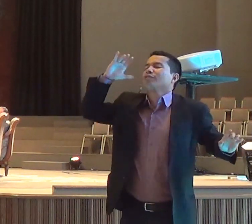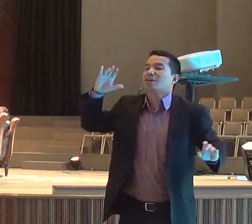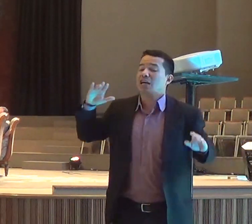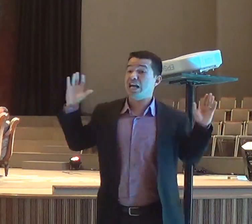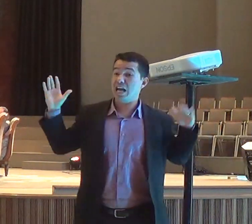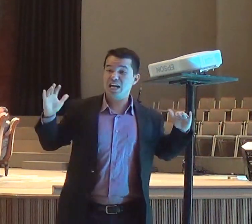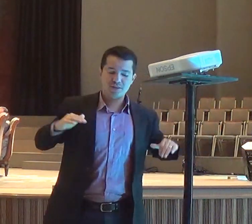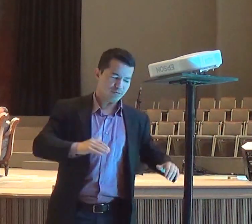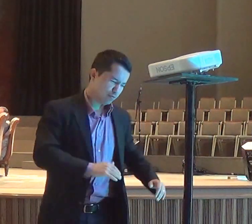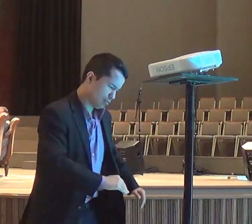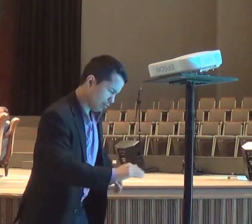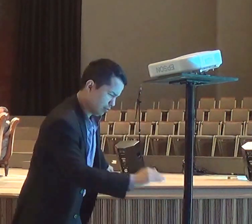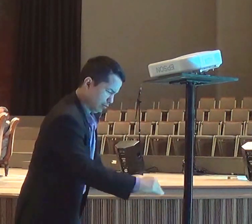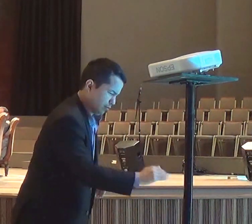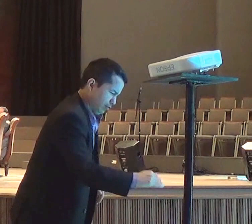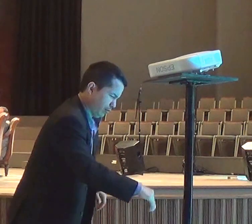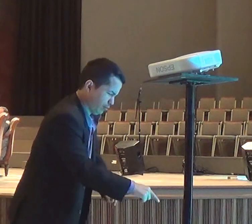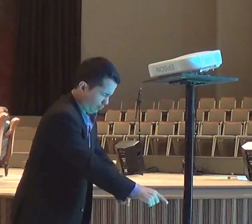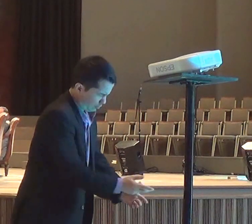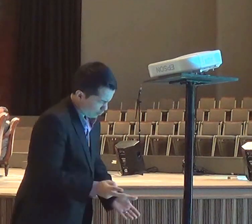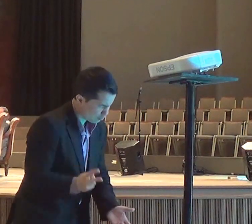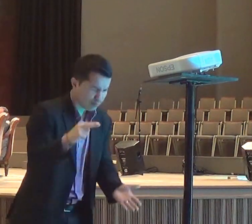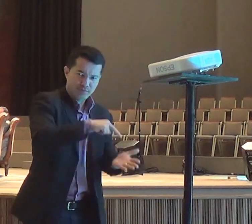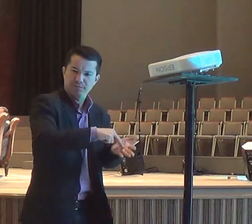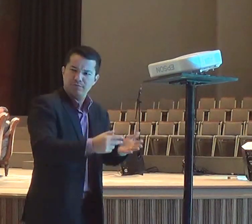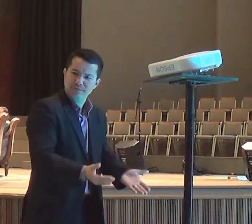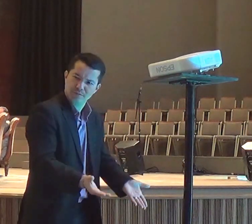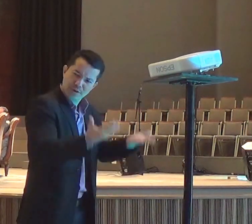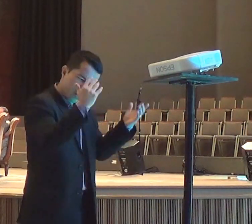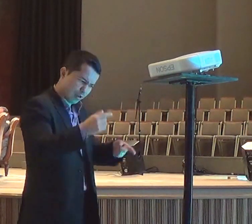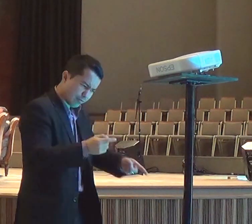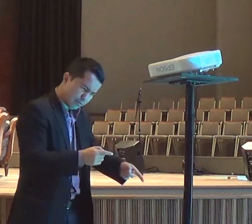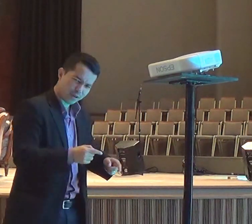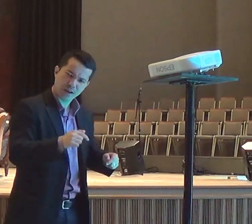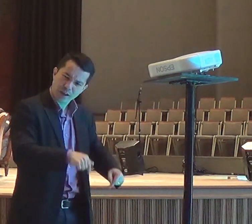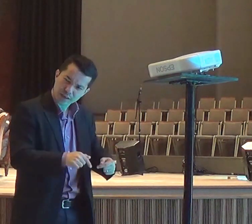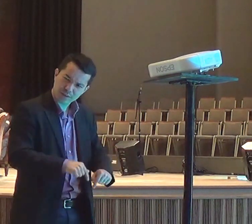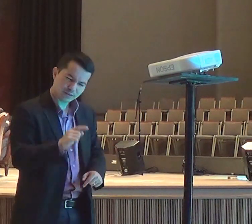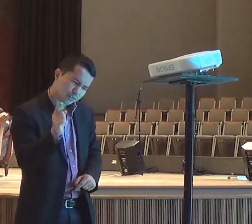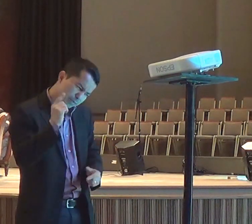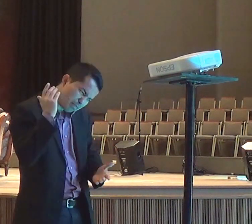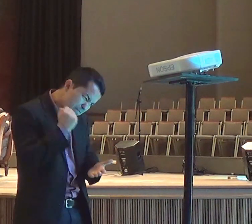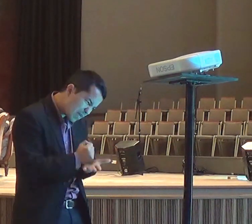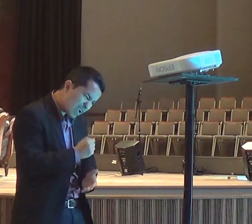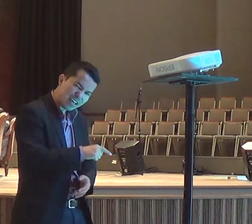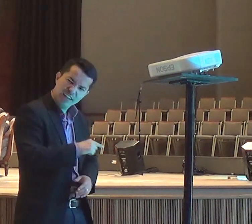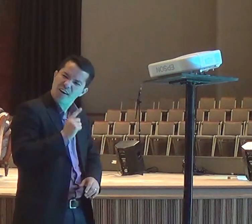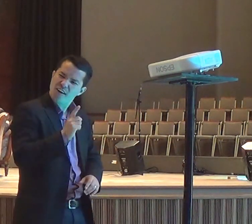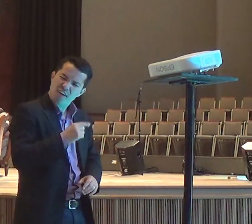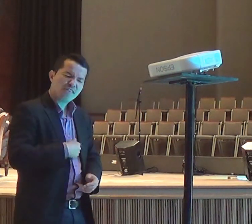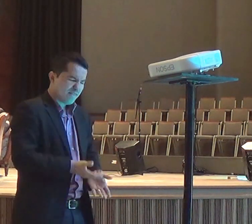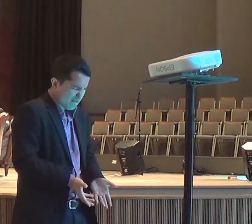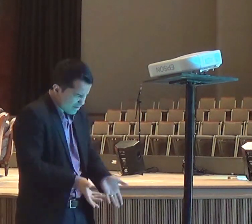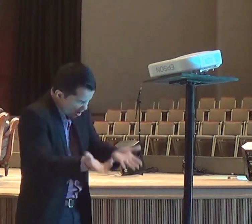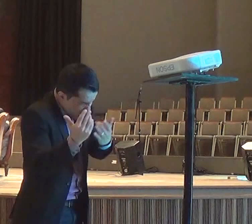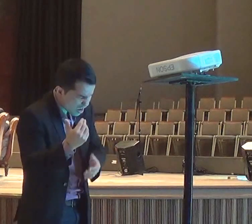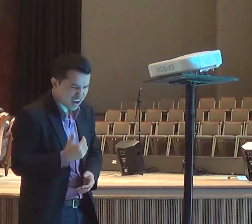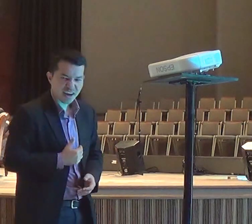acorda, aqui não é o teu lugar, não terminou, a tua missão, a história, não está acabada,